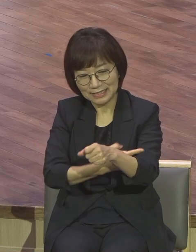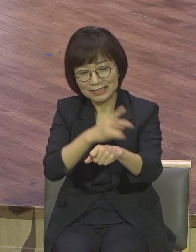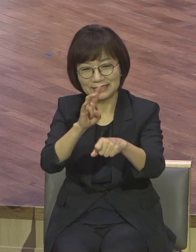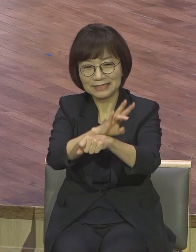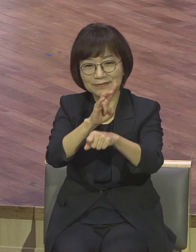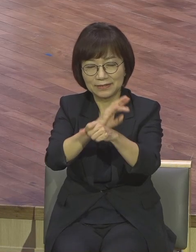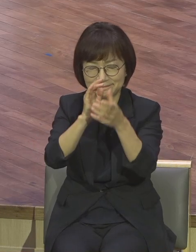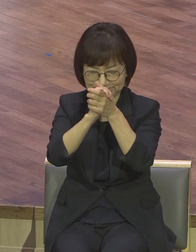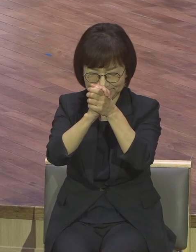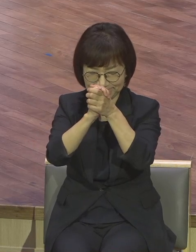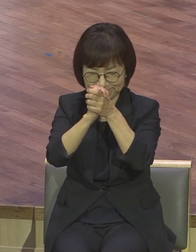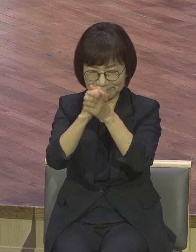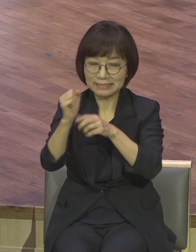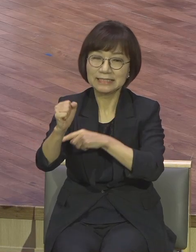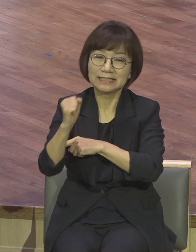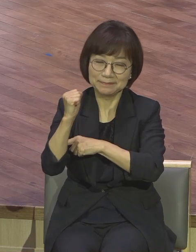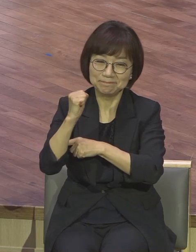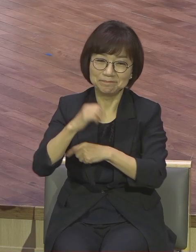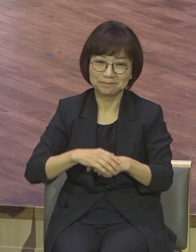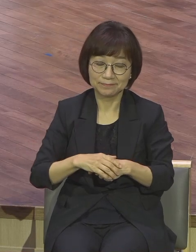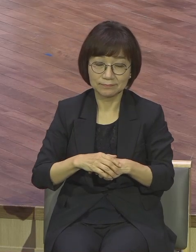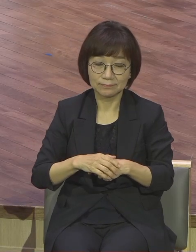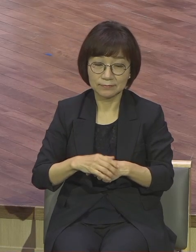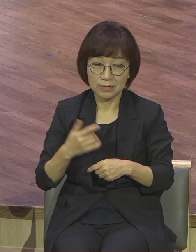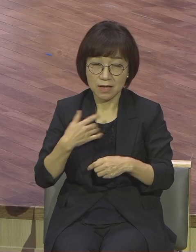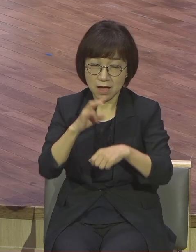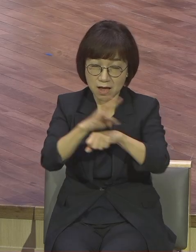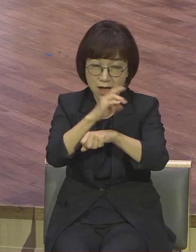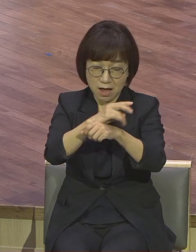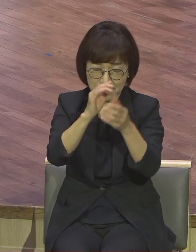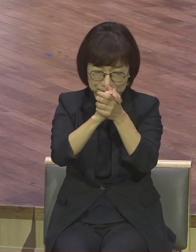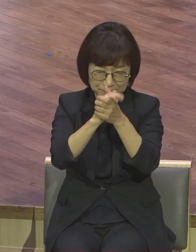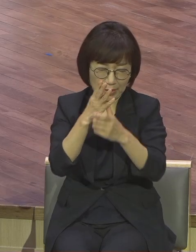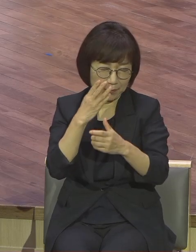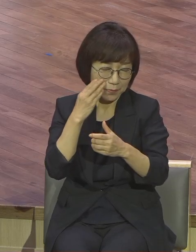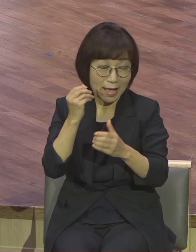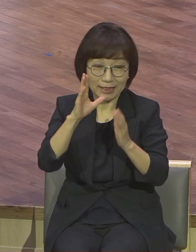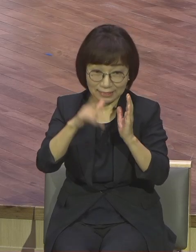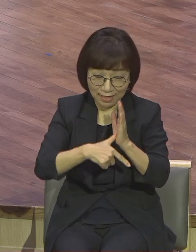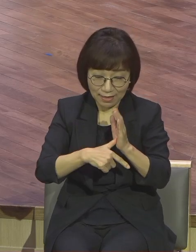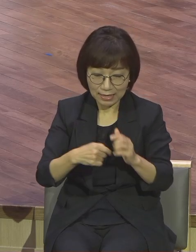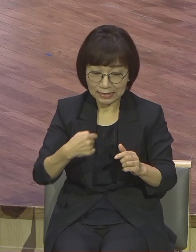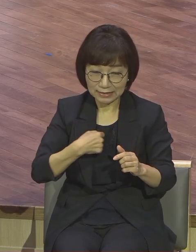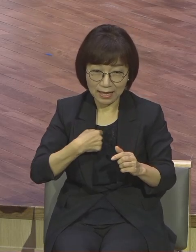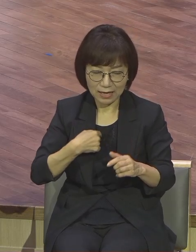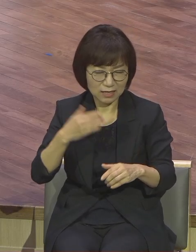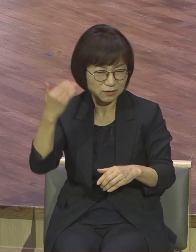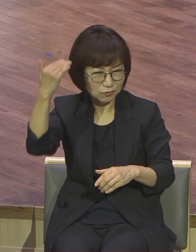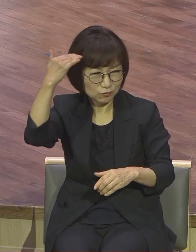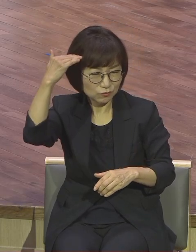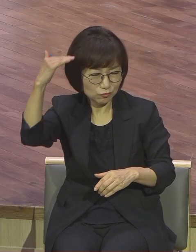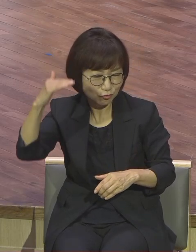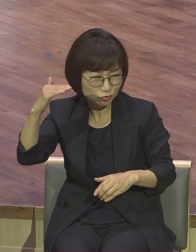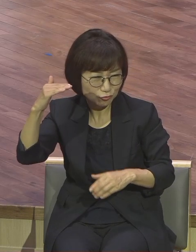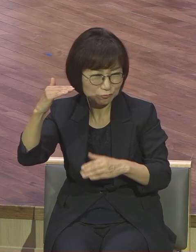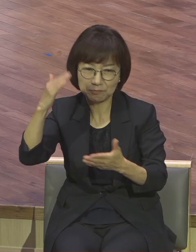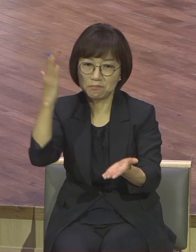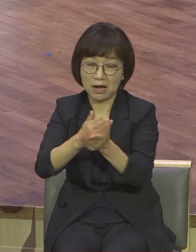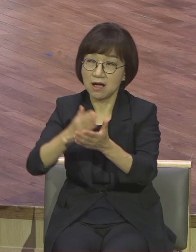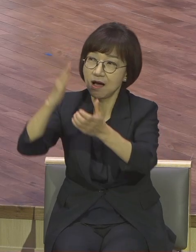나의 수준을 뛰어넘어서 25세 하나님의 능력 하나님의 능력을 안 받고 어떻게 하나님 일을 하겠어요